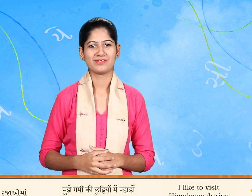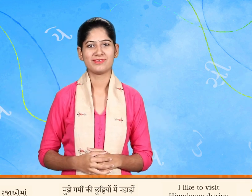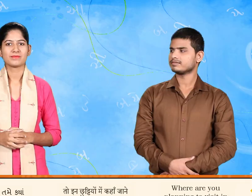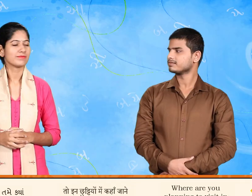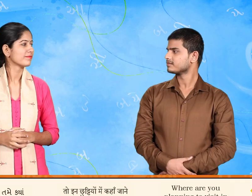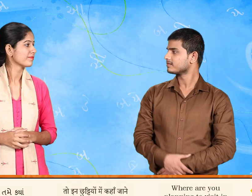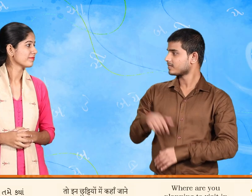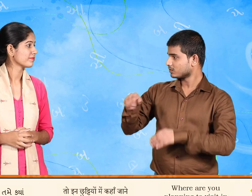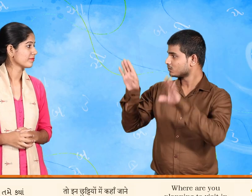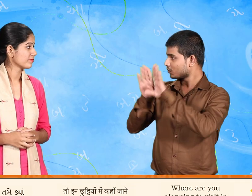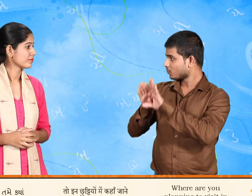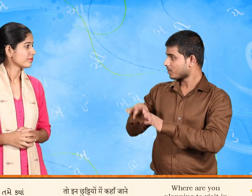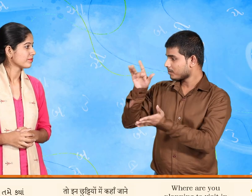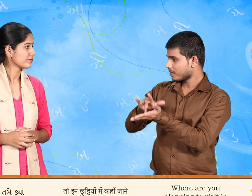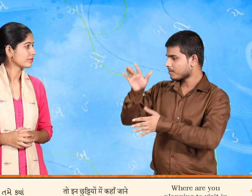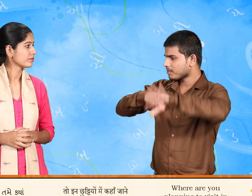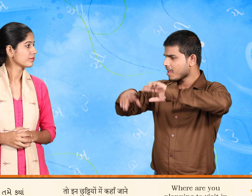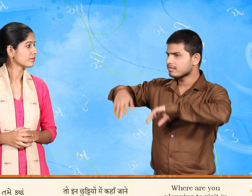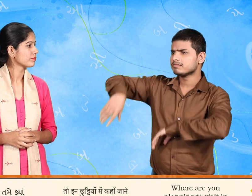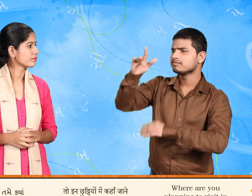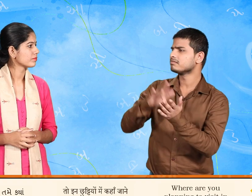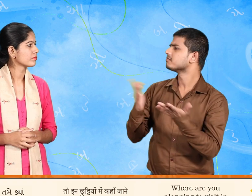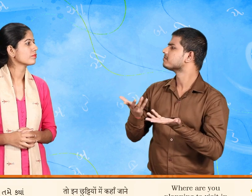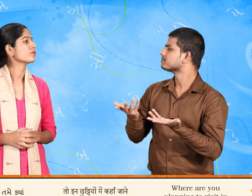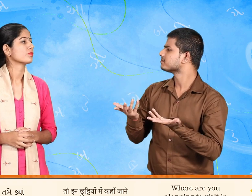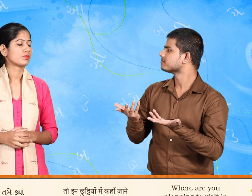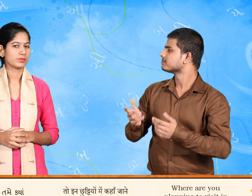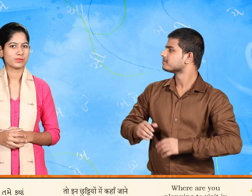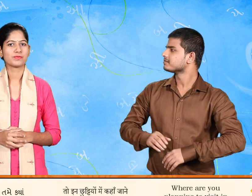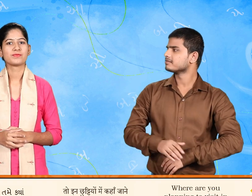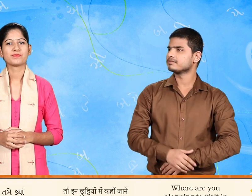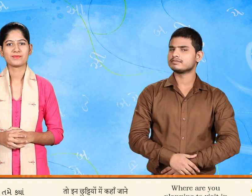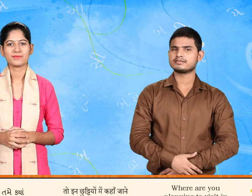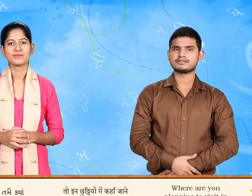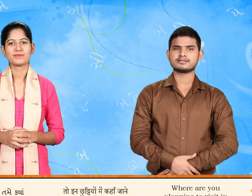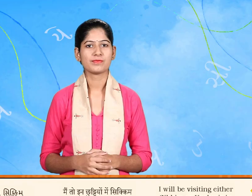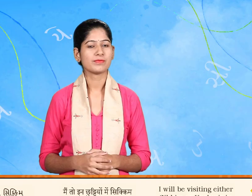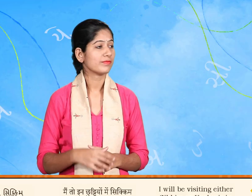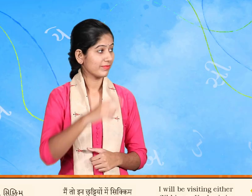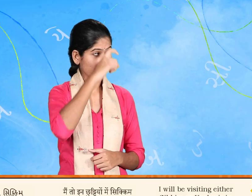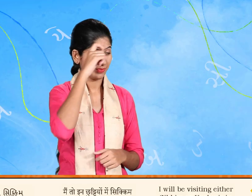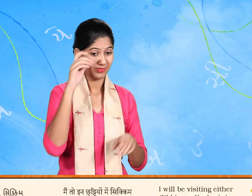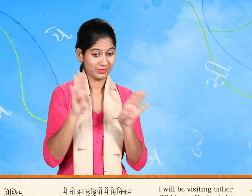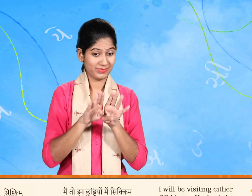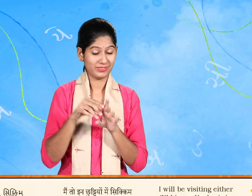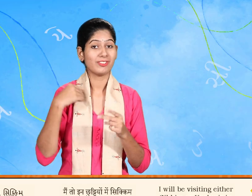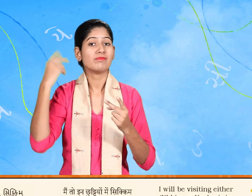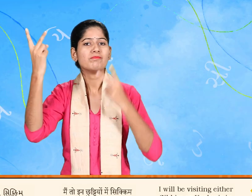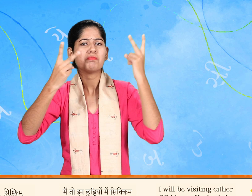આ વેકેશનમાં તમે ક્યા ફરવા જવાના છો હું આવેકેશનમાં સેક્યમ